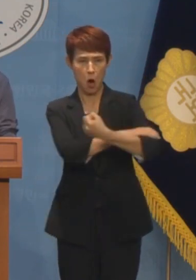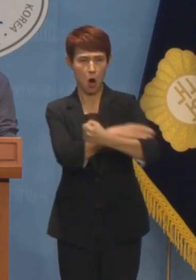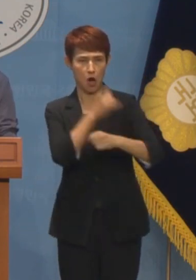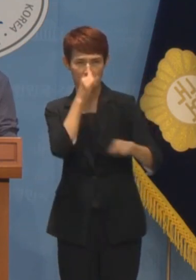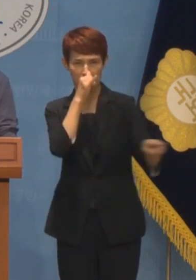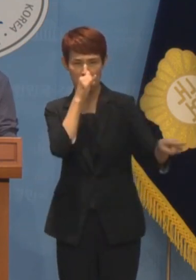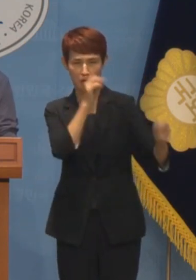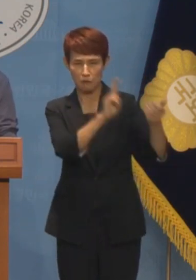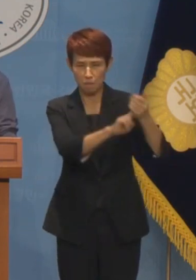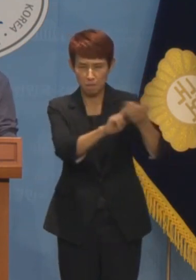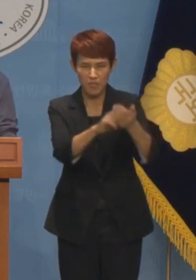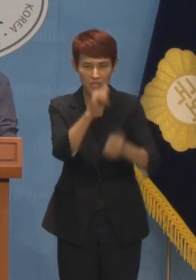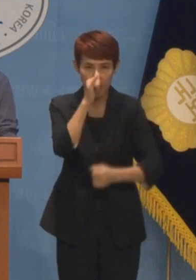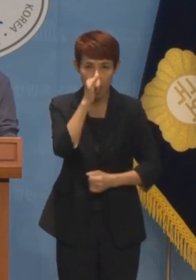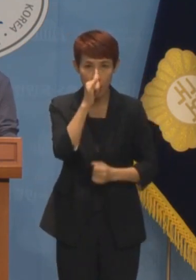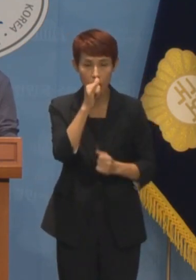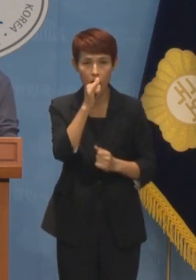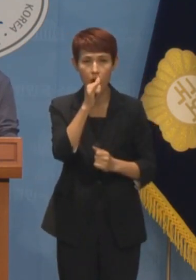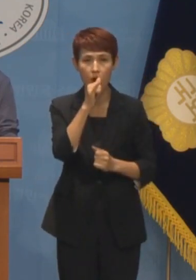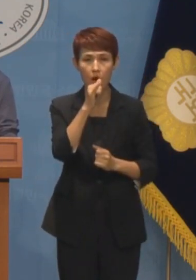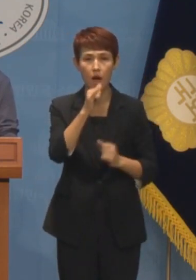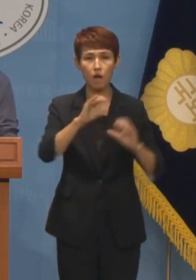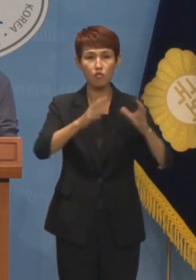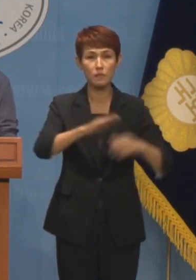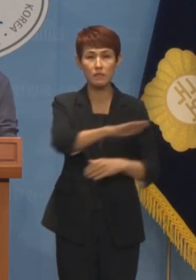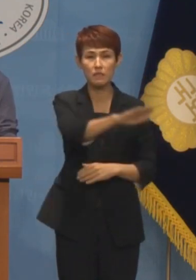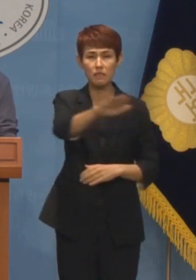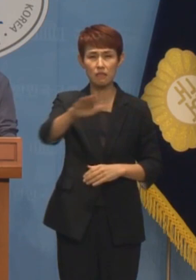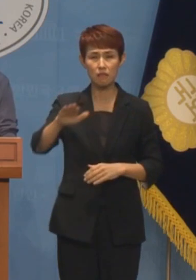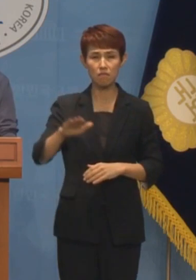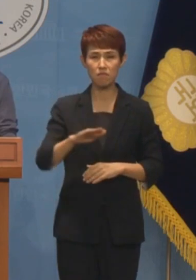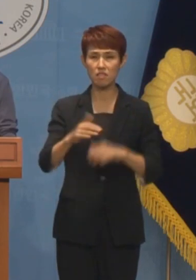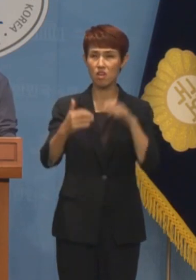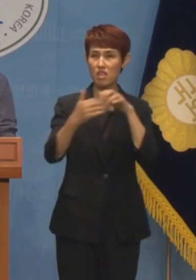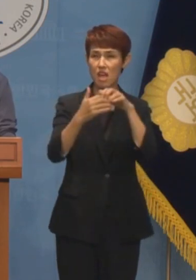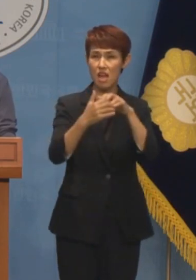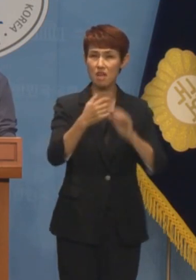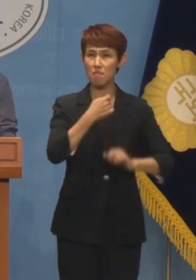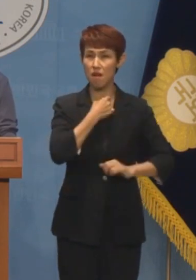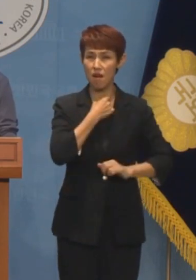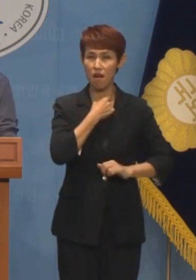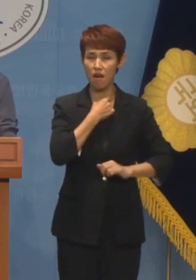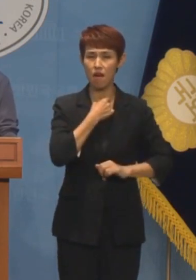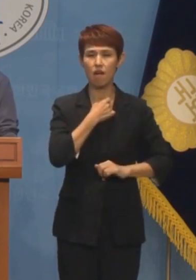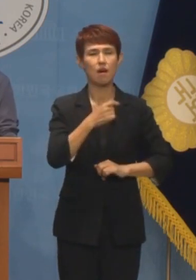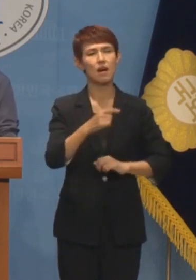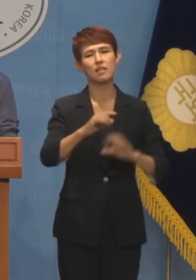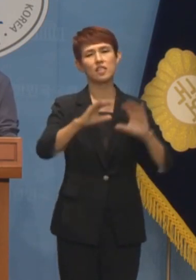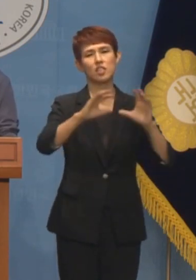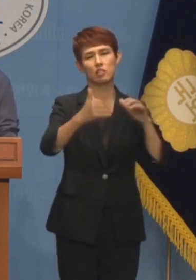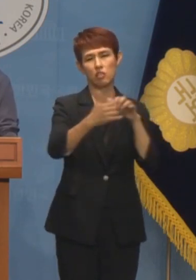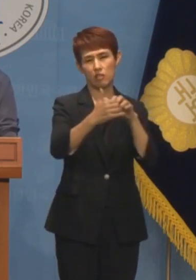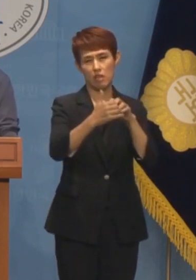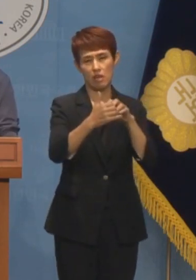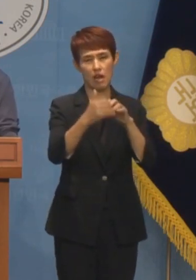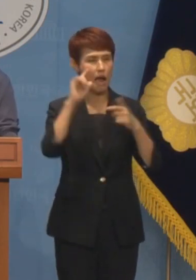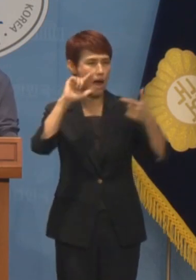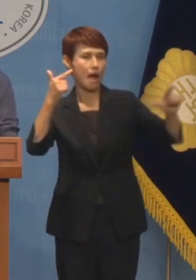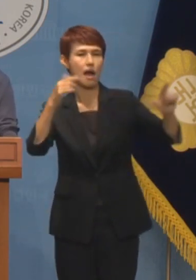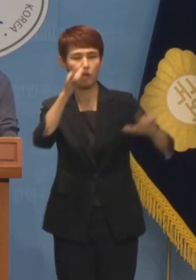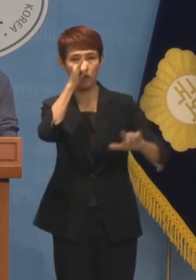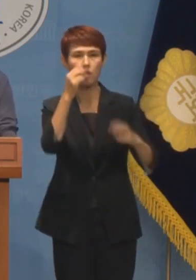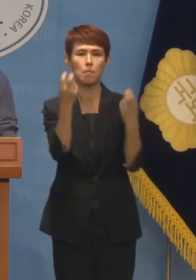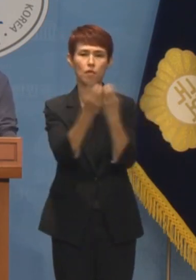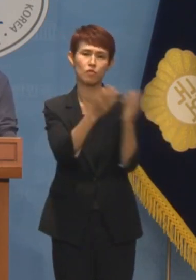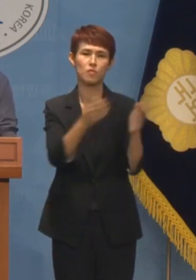있다며 전 국민의 항전 의지를 높일 수 있는 방안을 적극 강구해야 한다고 주장했습니다. 참으로